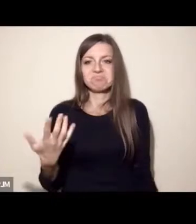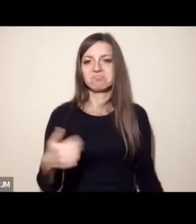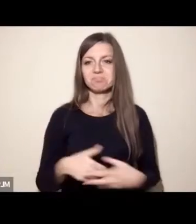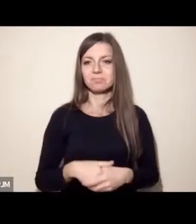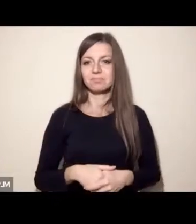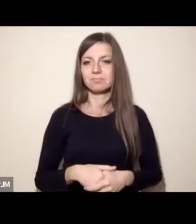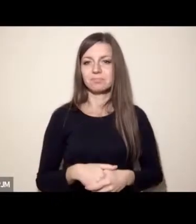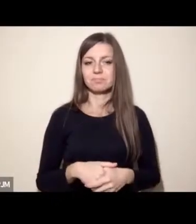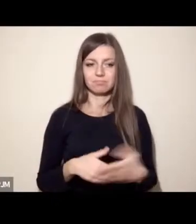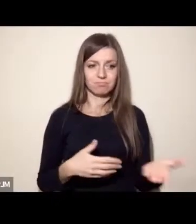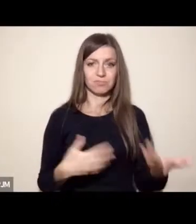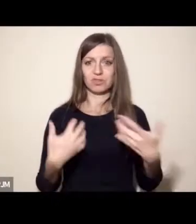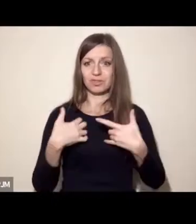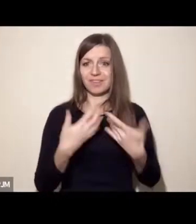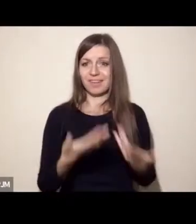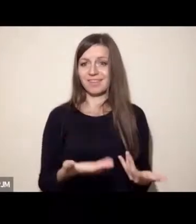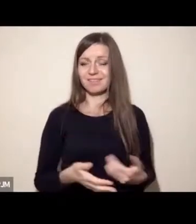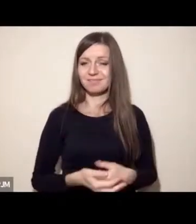istoty.